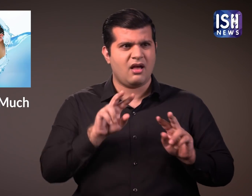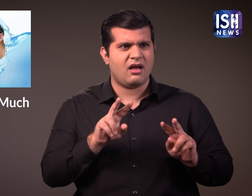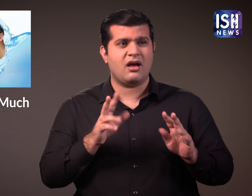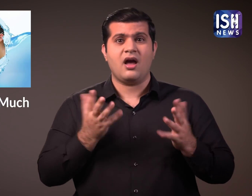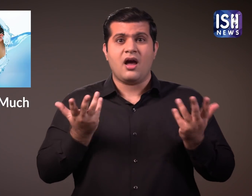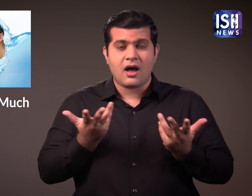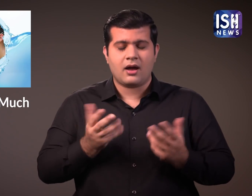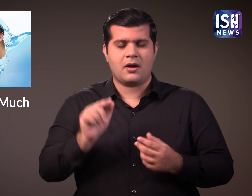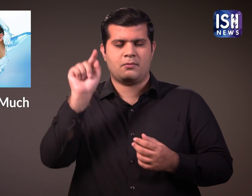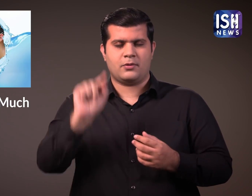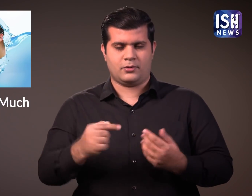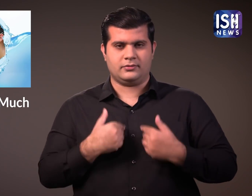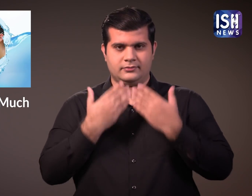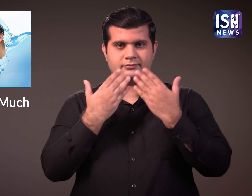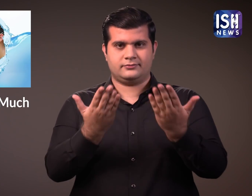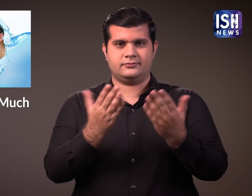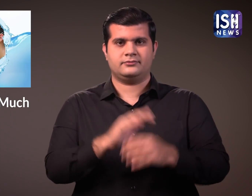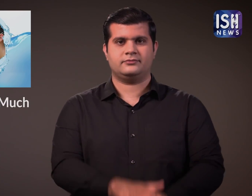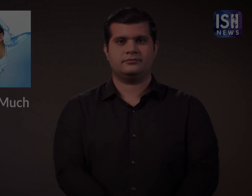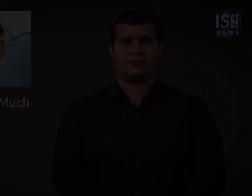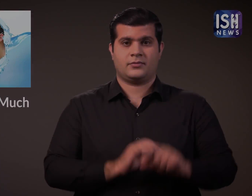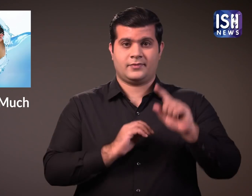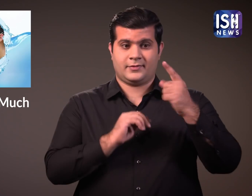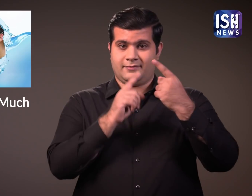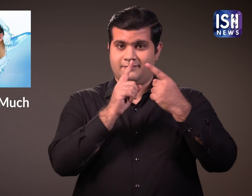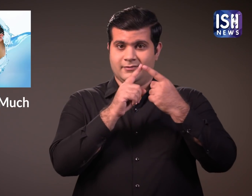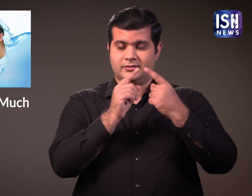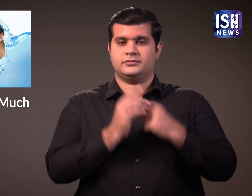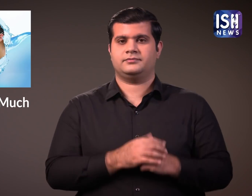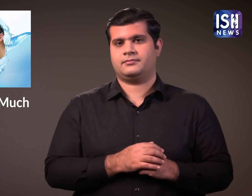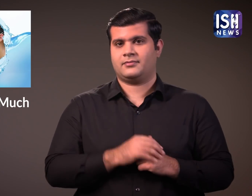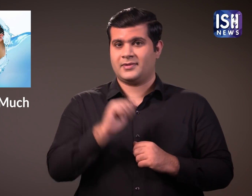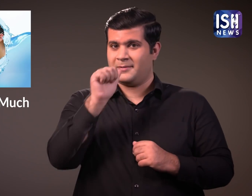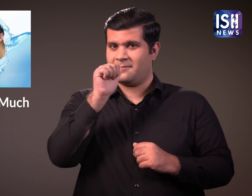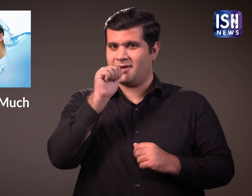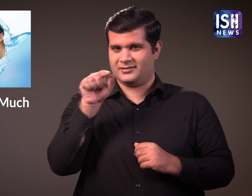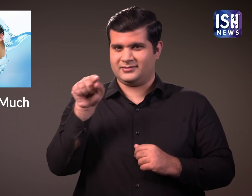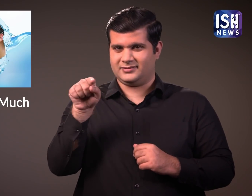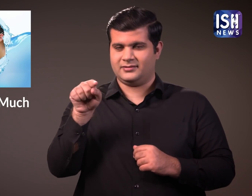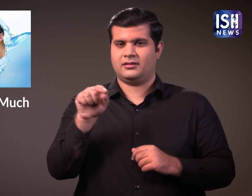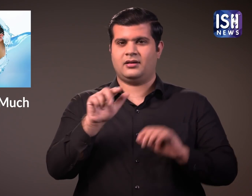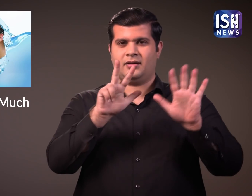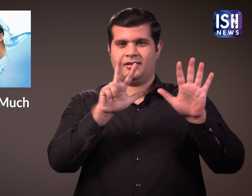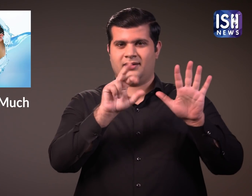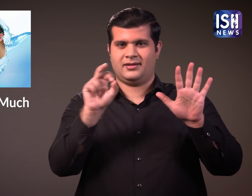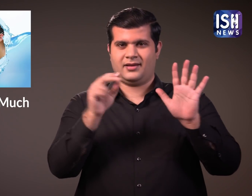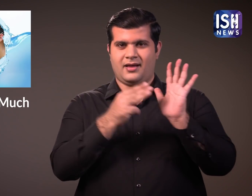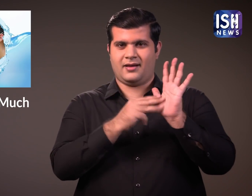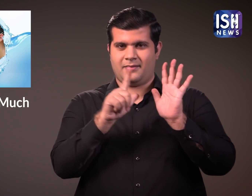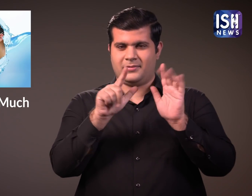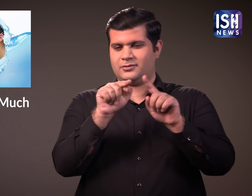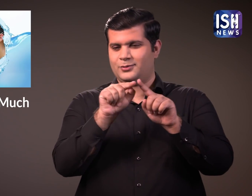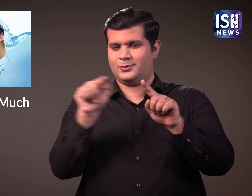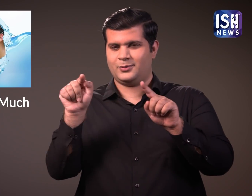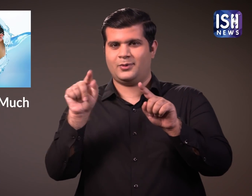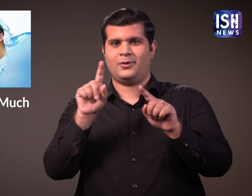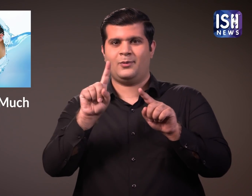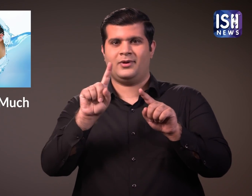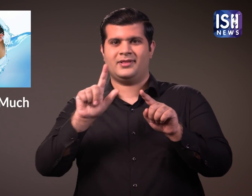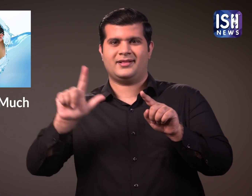आप हैरान हो गए, मैं आपको बताता हूँ कुछ लोग एक बार में या अपनी शारीरेक आवश्चक्ता के अनुसार 800-1000